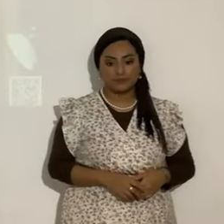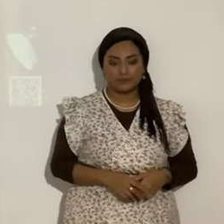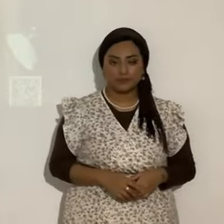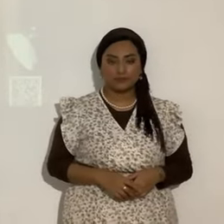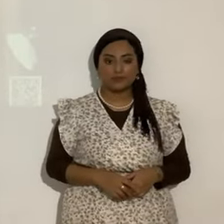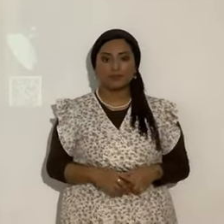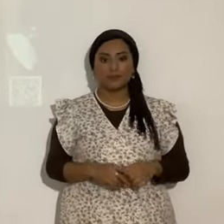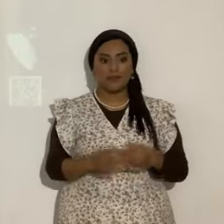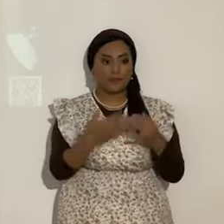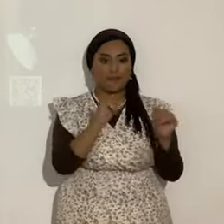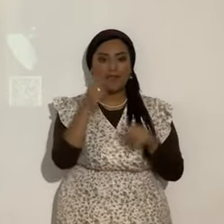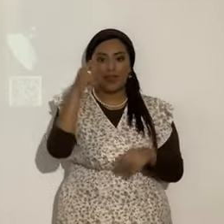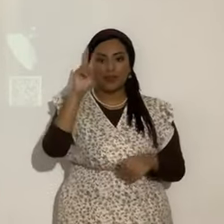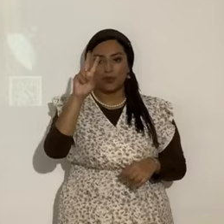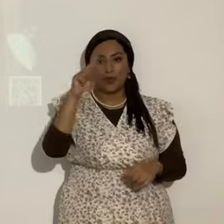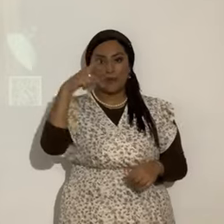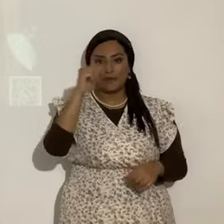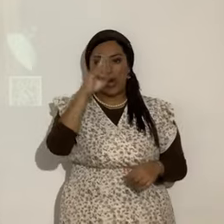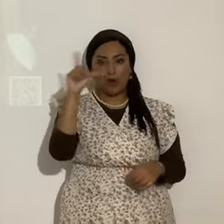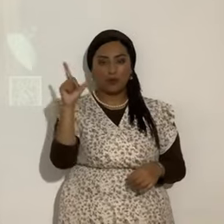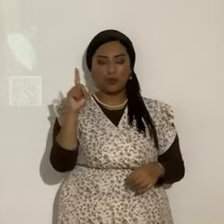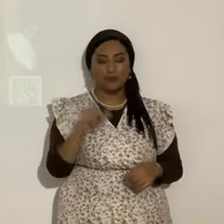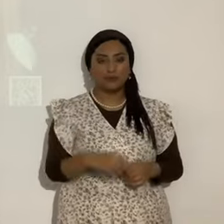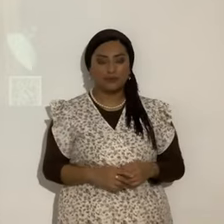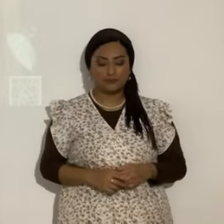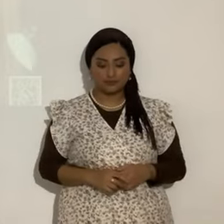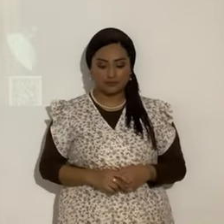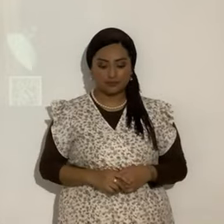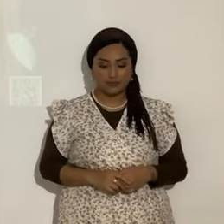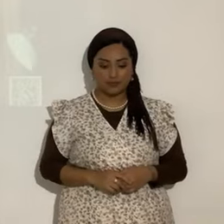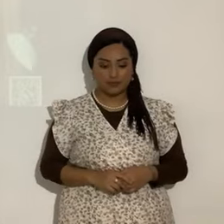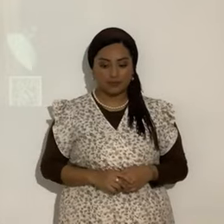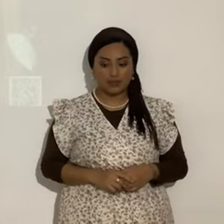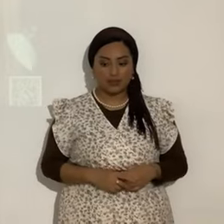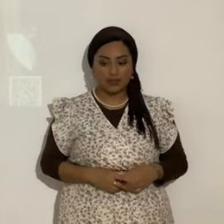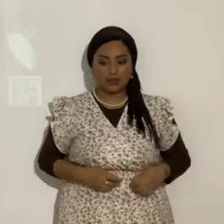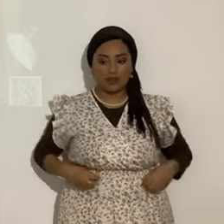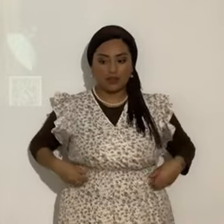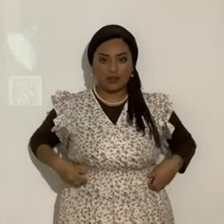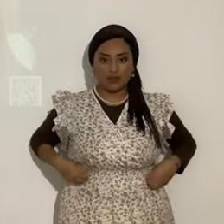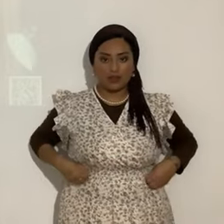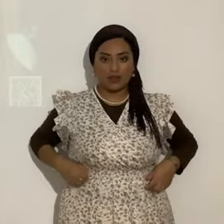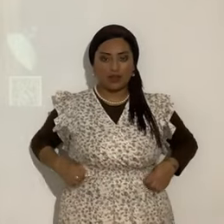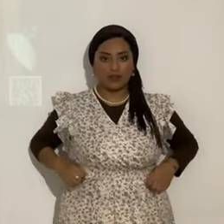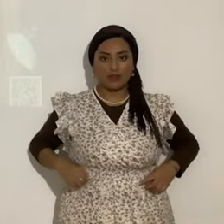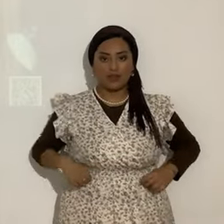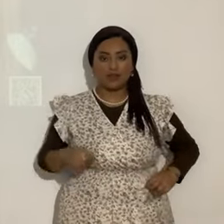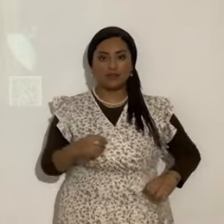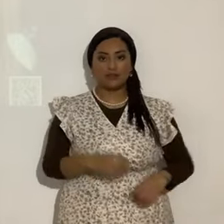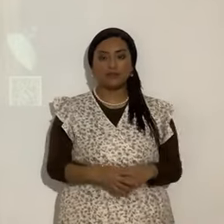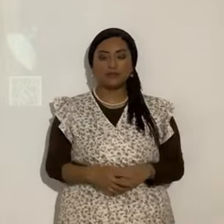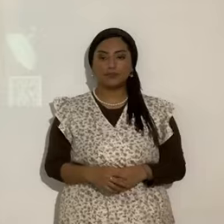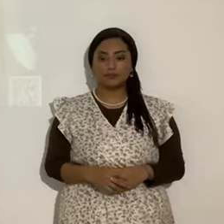judío y el otro romano. No me refiero a la nacionalidad, sino hasta con todo y mitra. No, no me estoy burlando, es que es